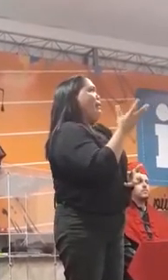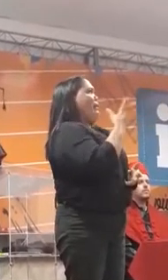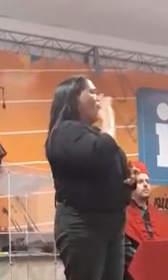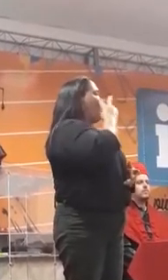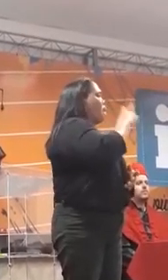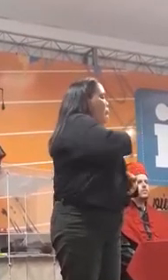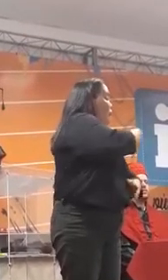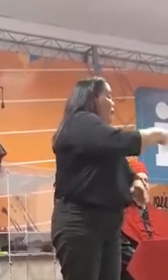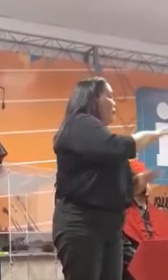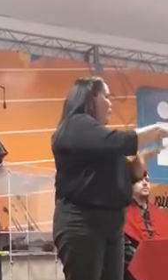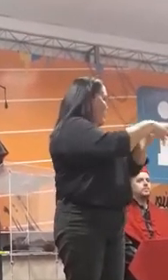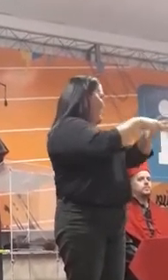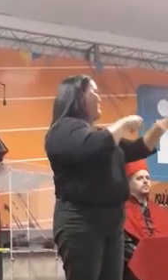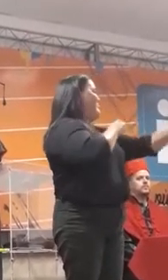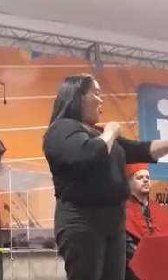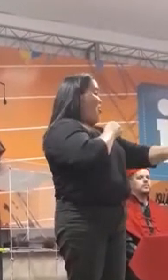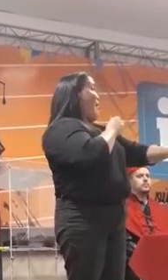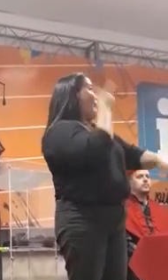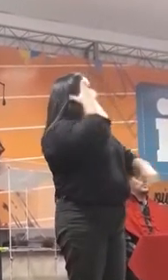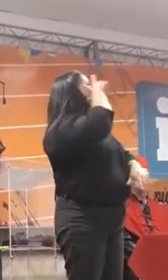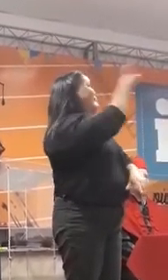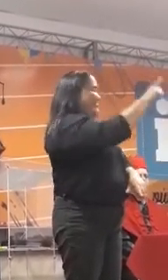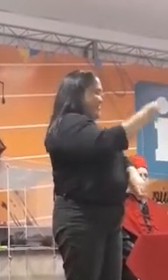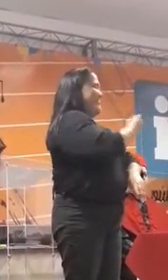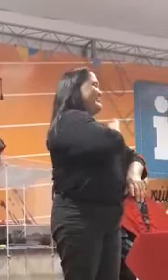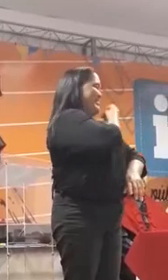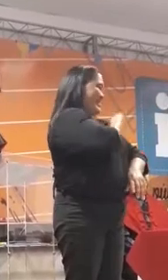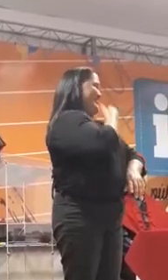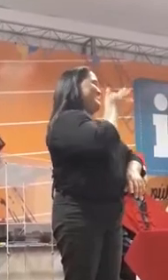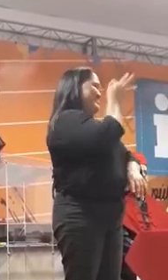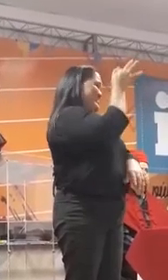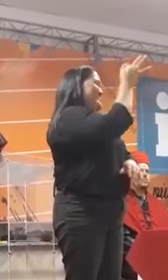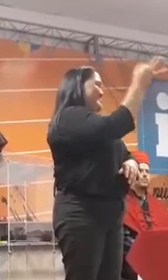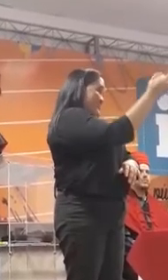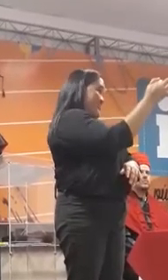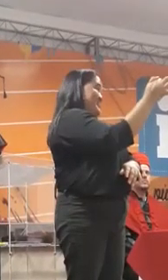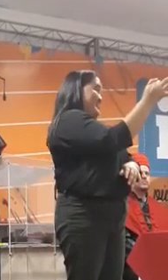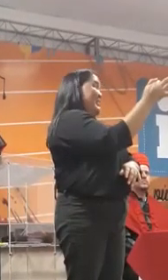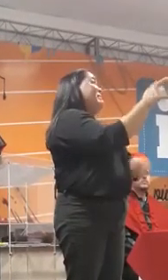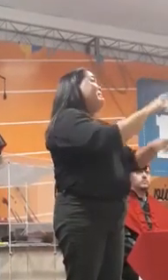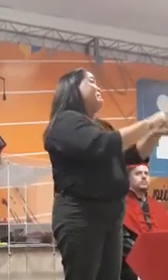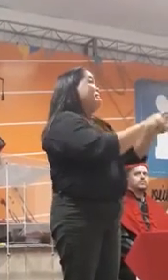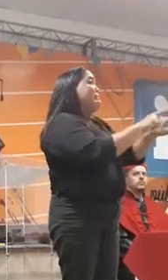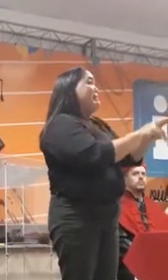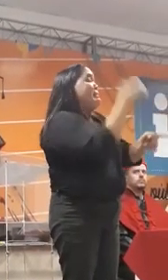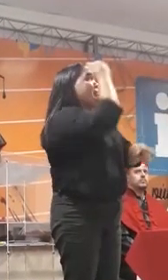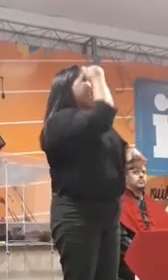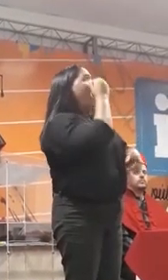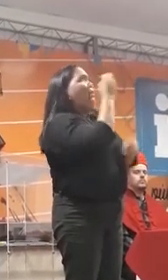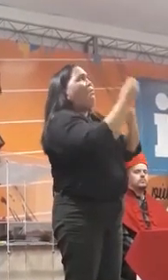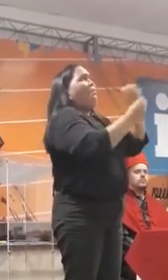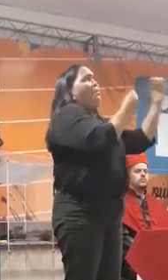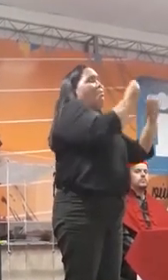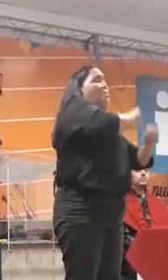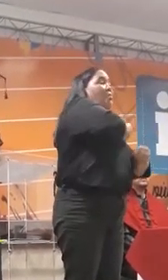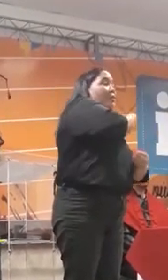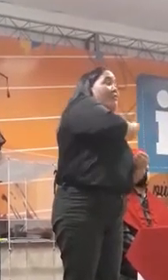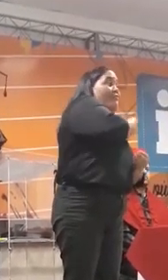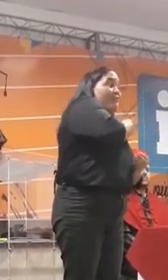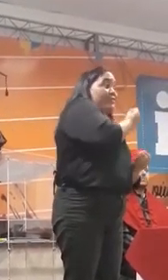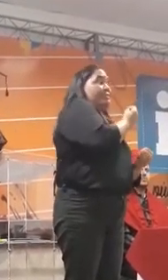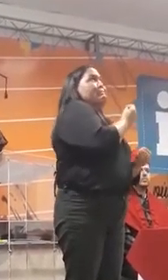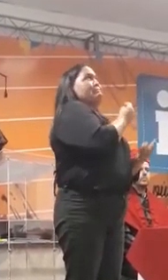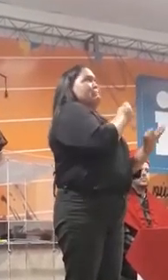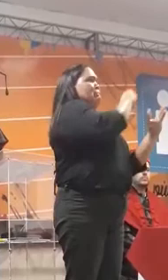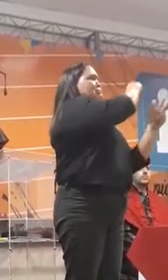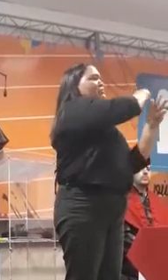vida. E a melhor maneira, como ele mesmo costuma dizer, quando vai dar seus recados para todos nós, na época do Enem,